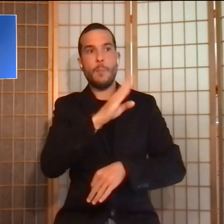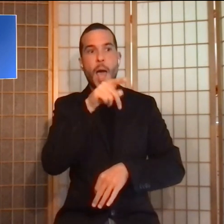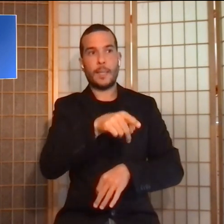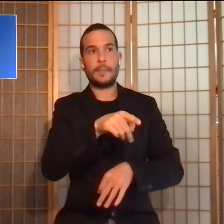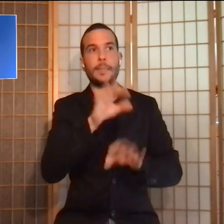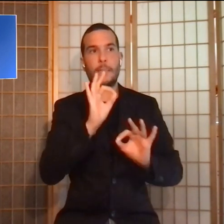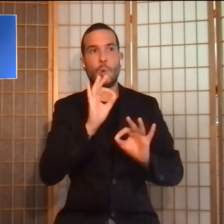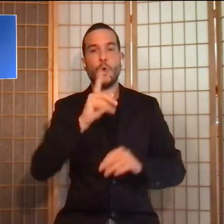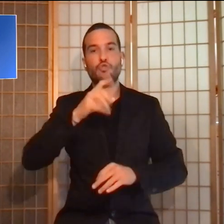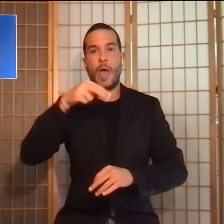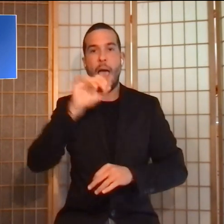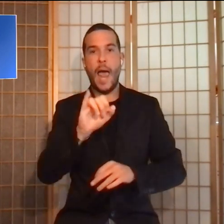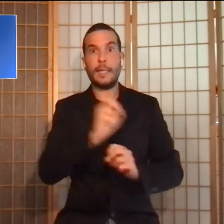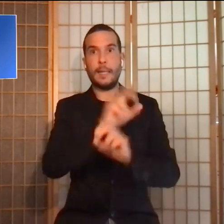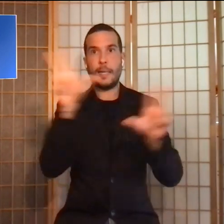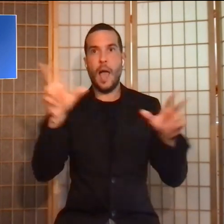Gianni.